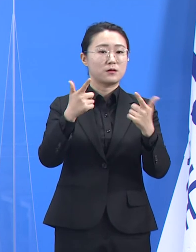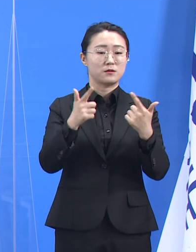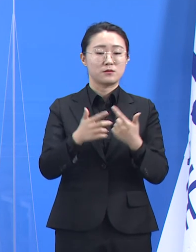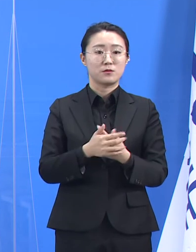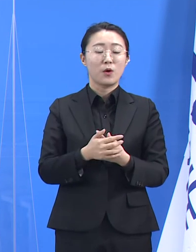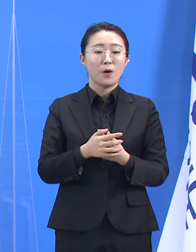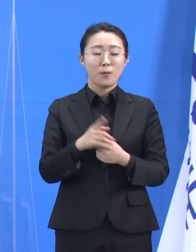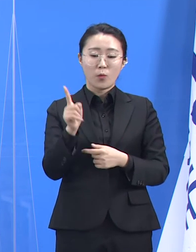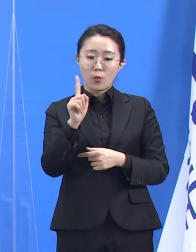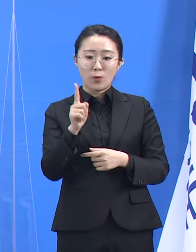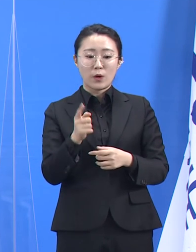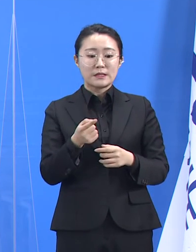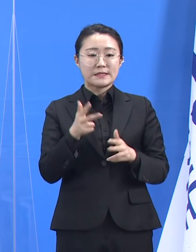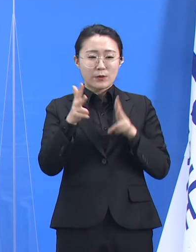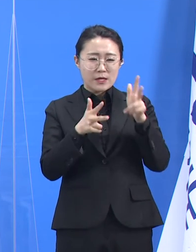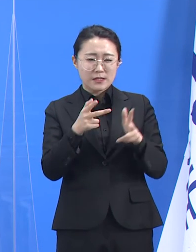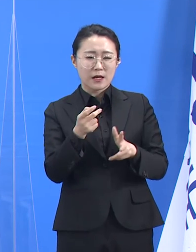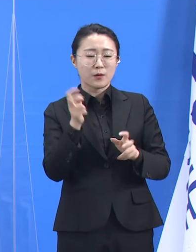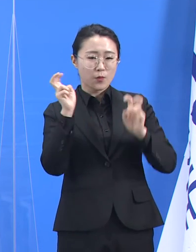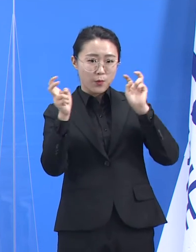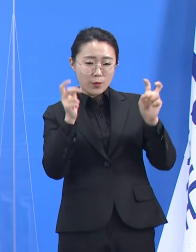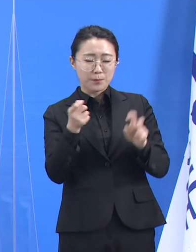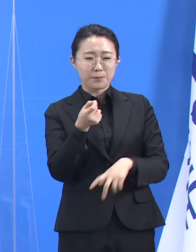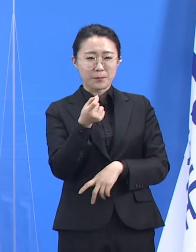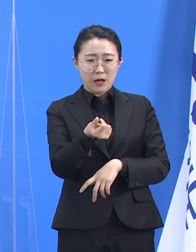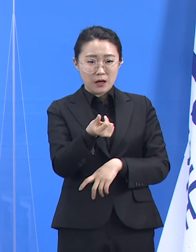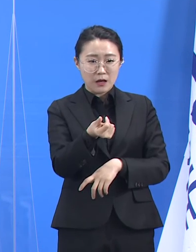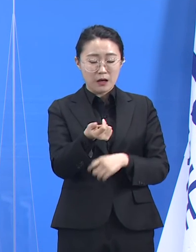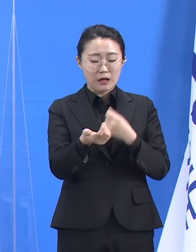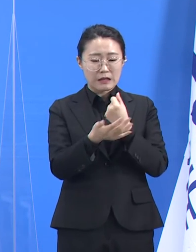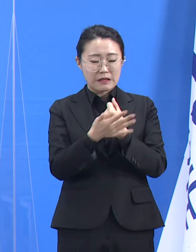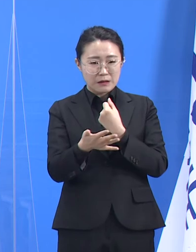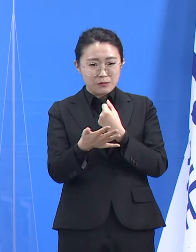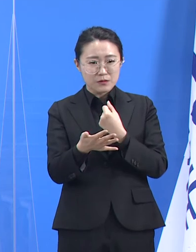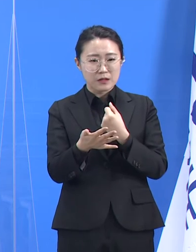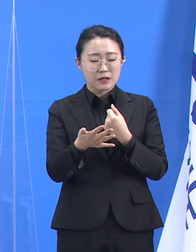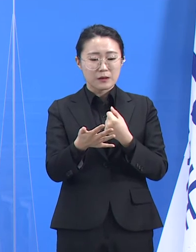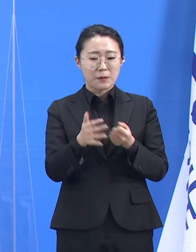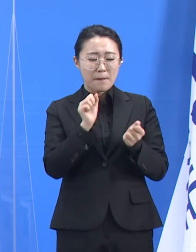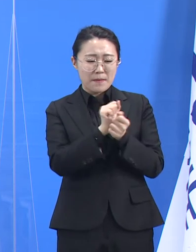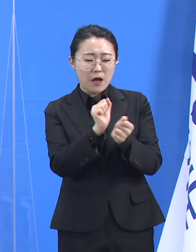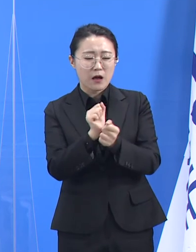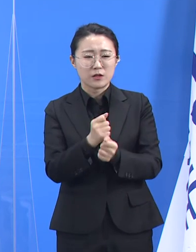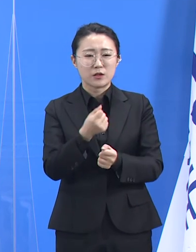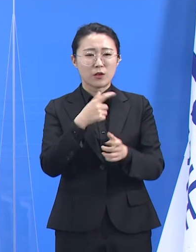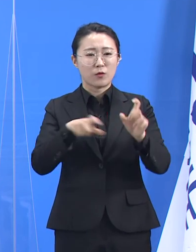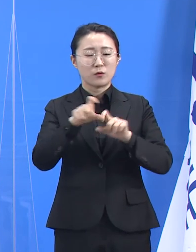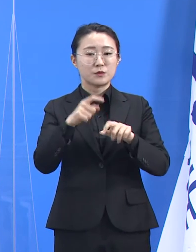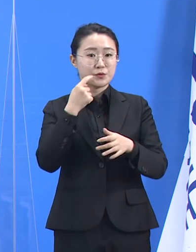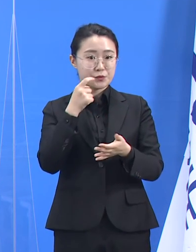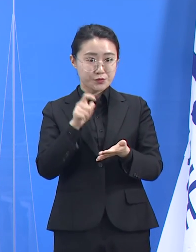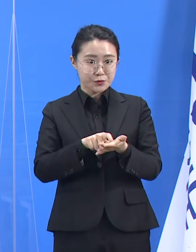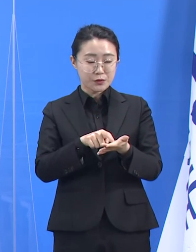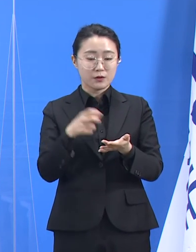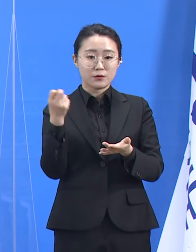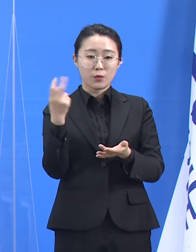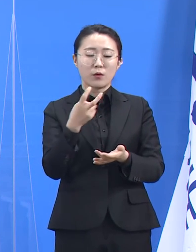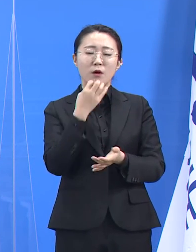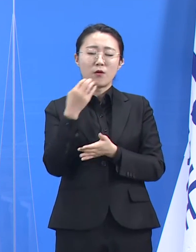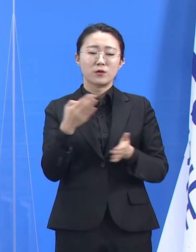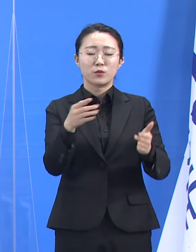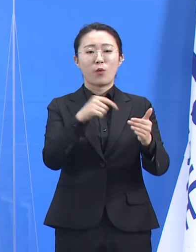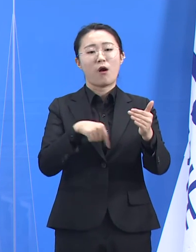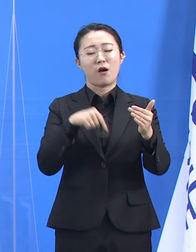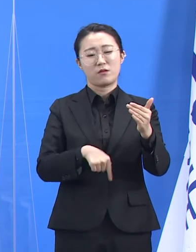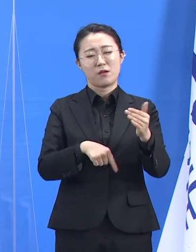사업장들이 보편적으로 코로나19 유행에 취약하다는 것 그리고 그런 사업장들이 경기도에 많다는